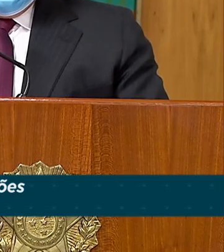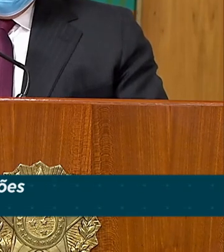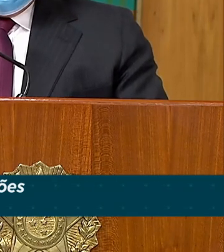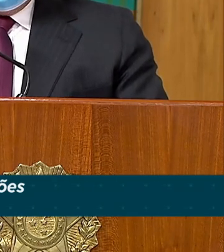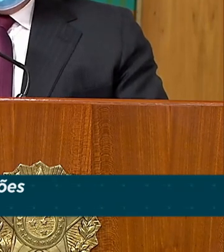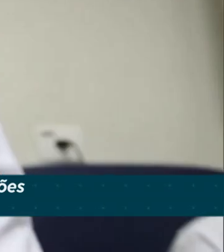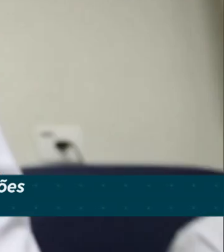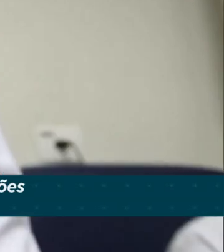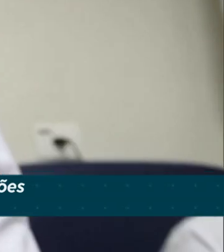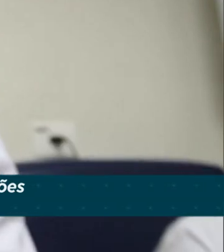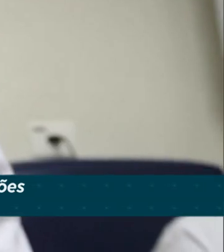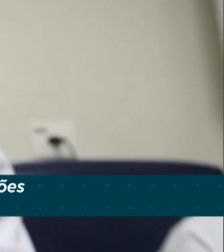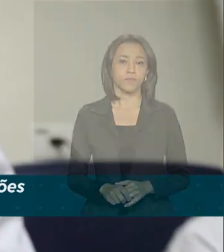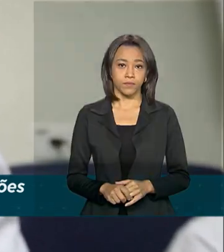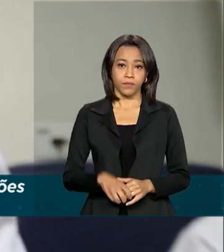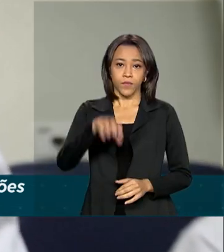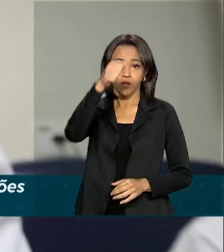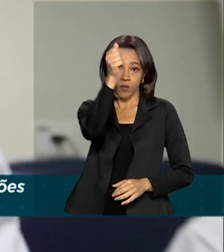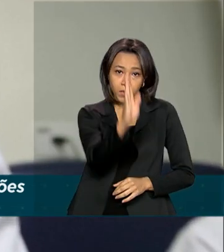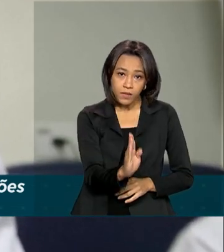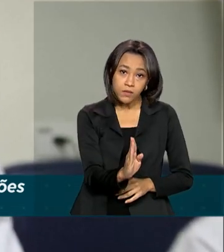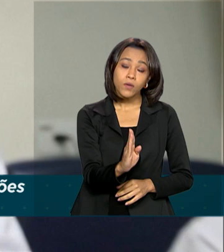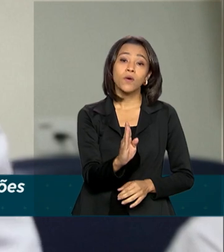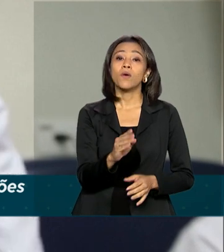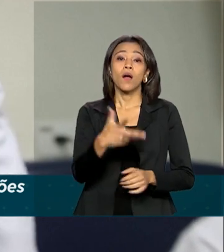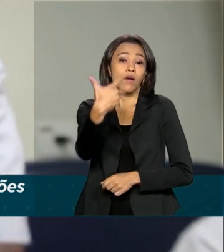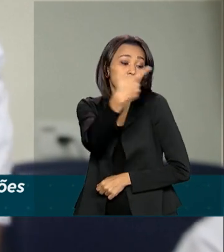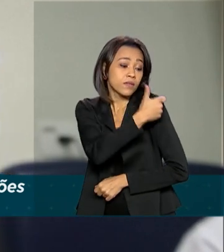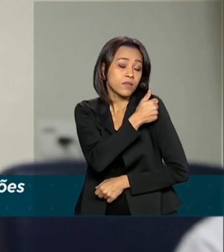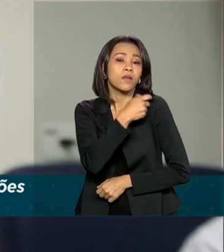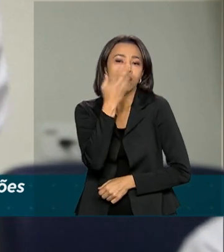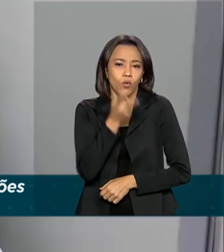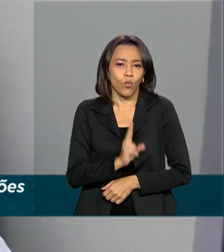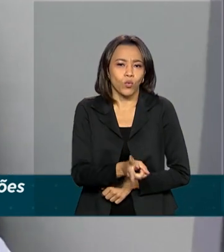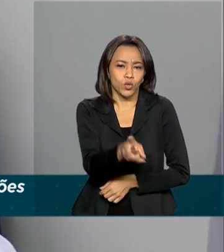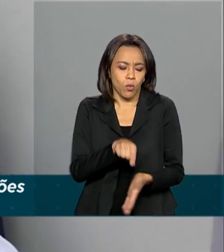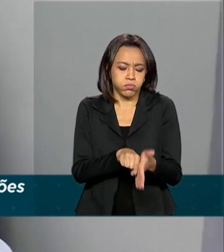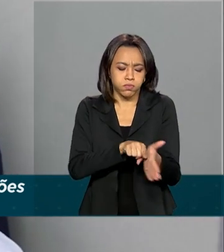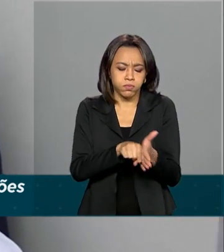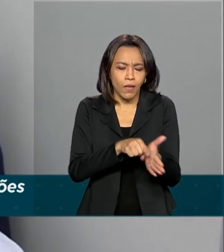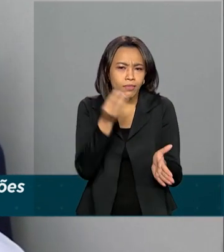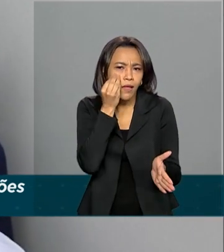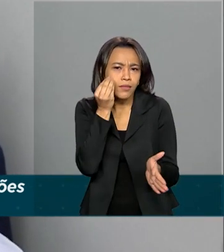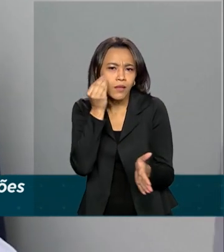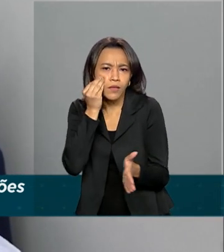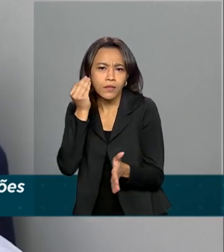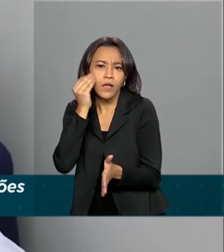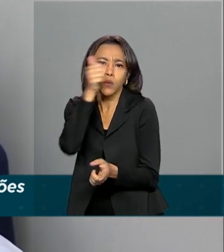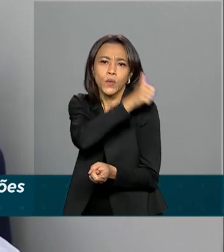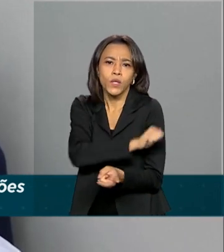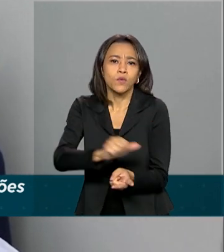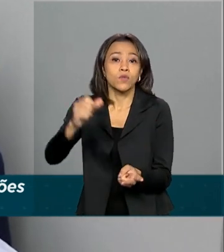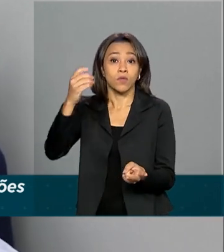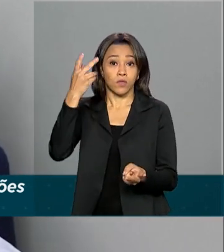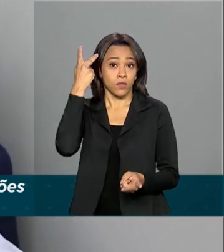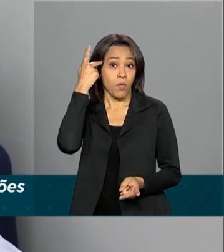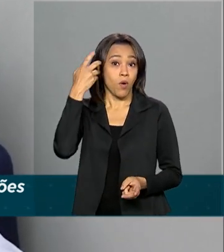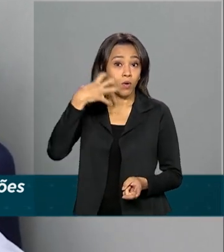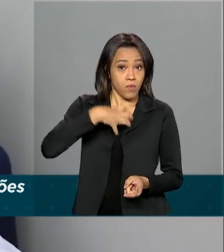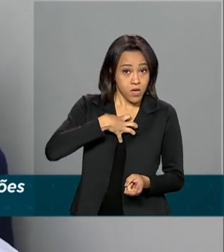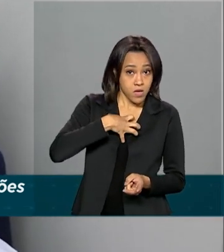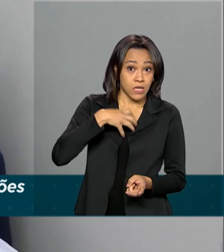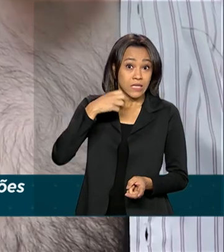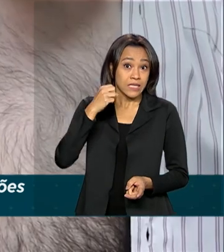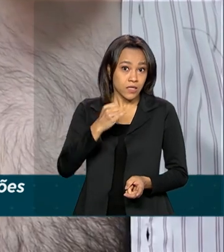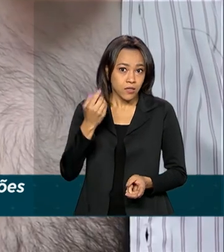população brasileira. No Brasil, a vacina está em estudo clínico com testes no Rio de Janeiro, em São Paulo e na Bahia. Caso